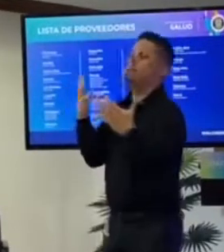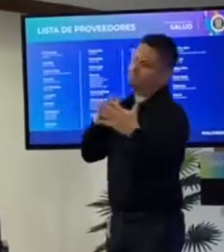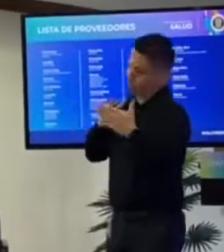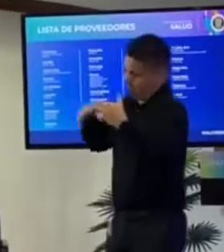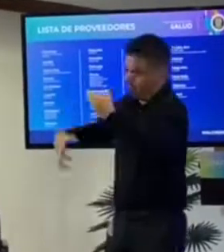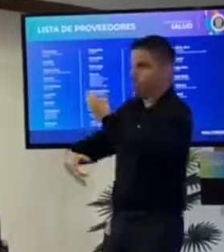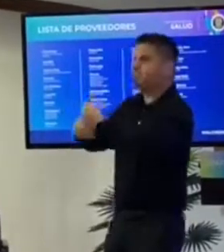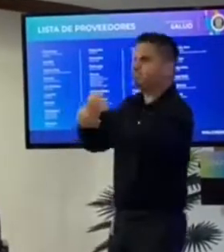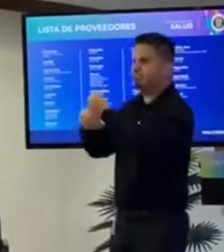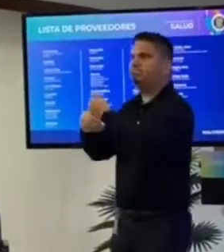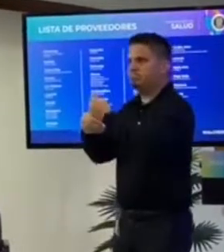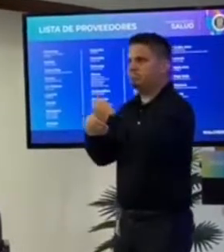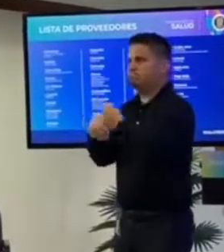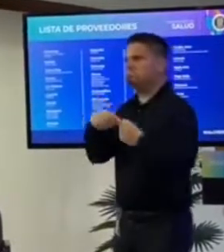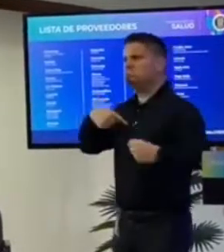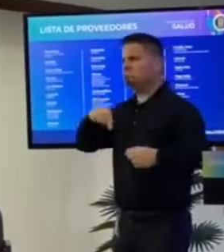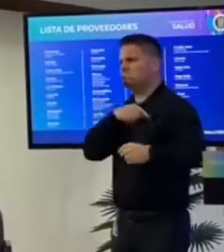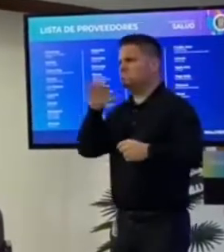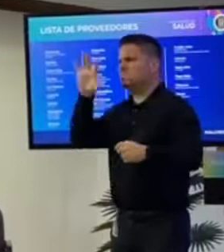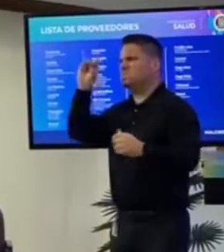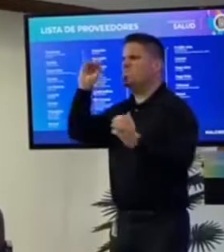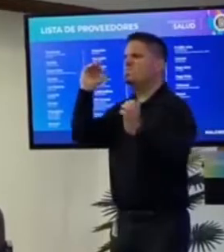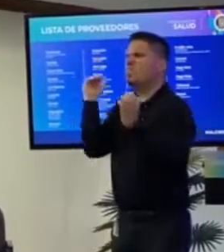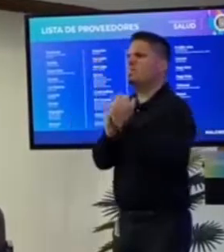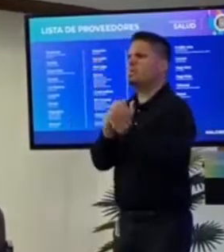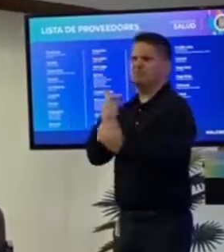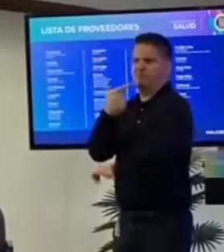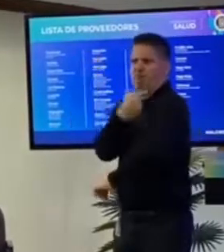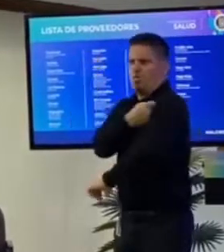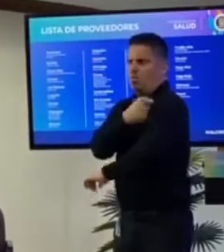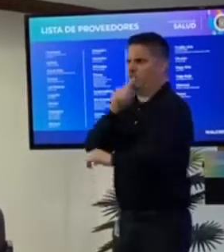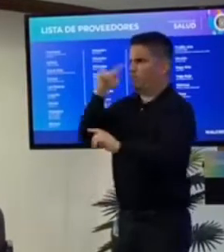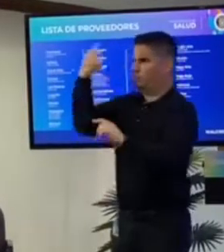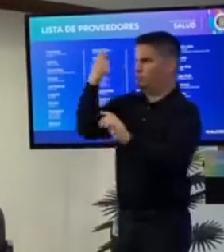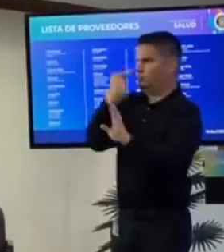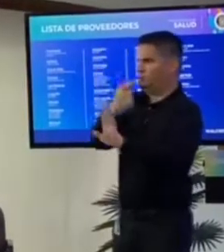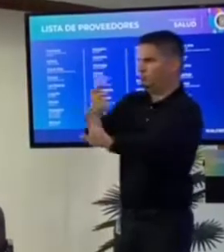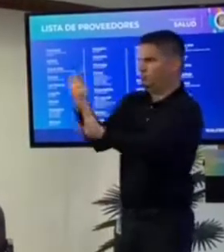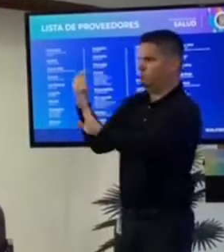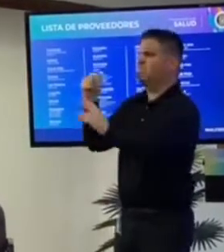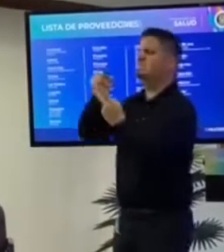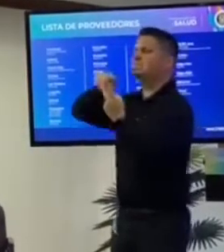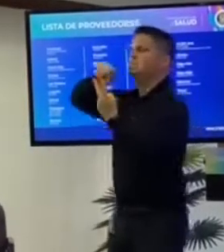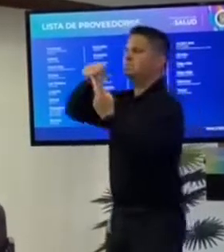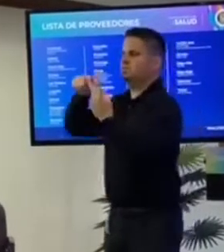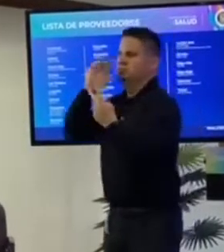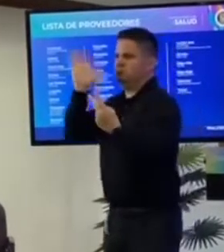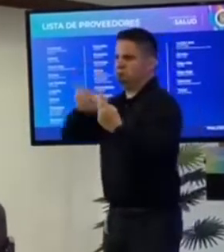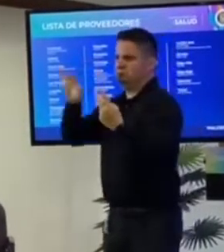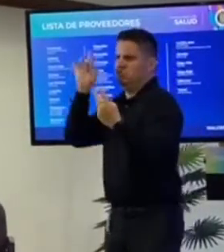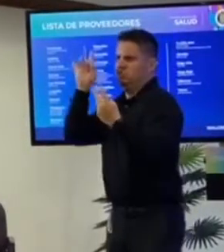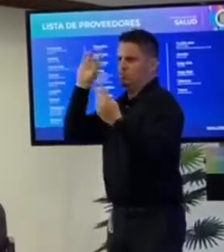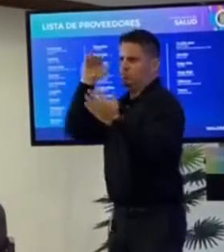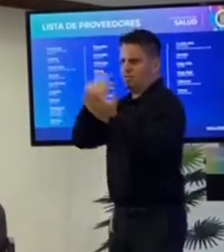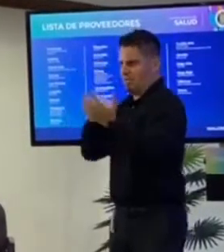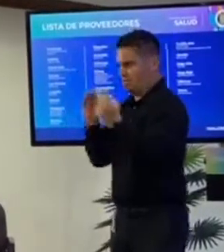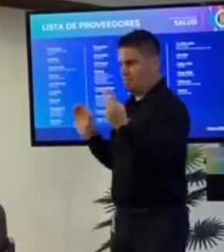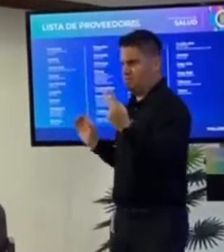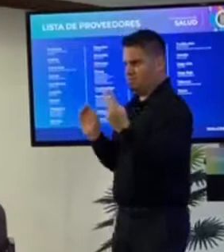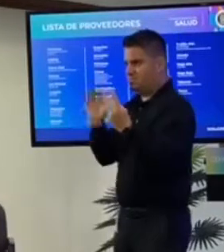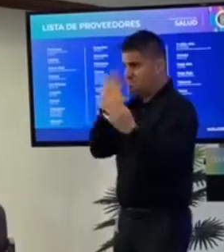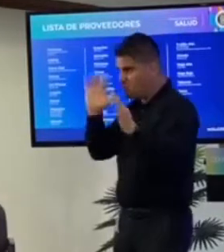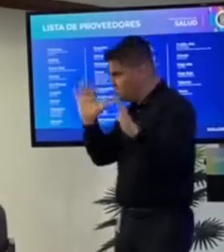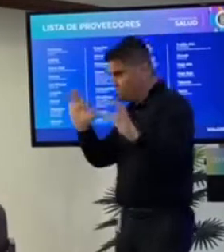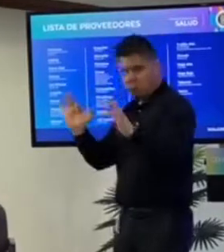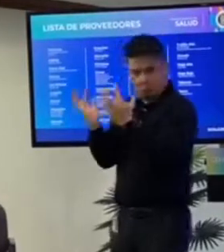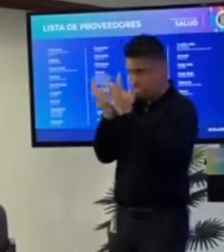vacunado primera dosis 50.000 y segunda dosis 18.000. Estamos bastante adelantados en esa misión. Nuevamente esperamos